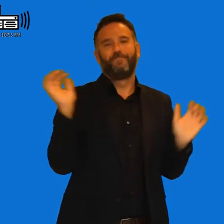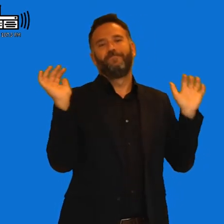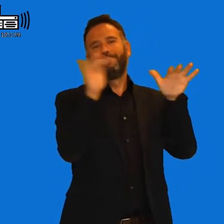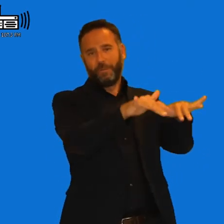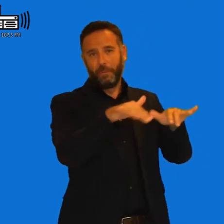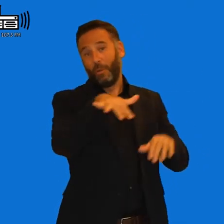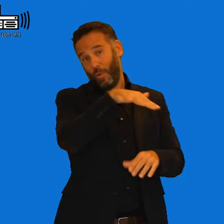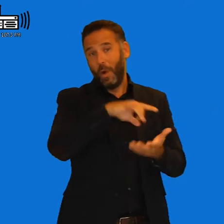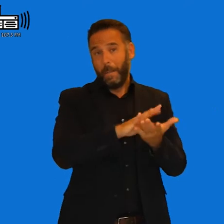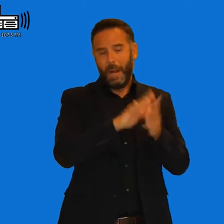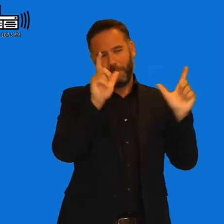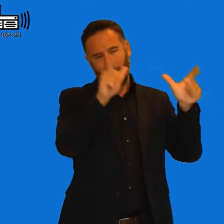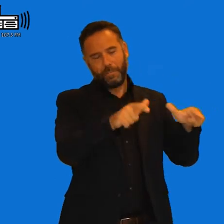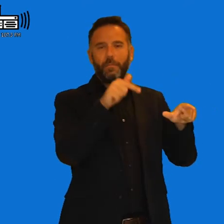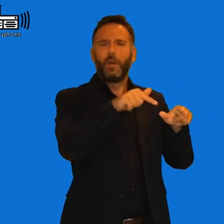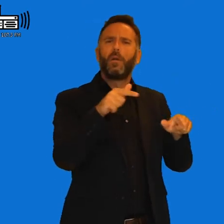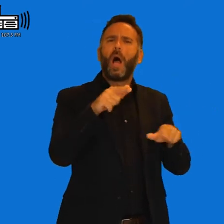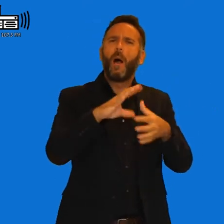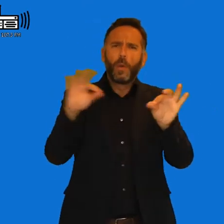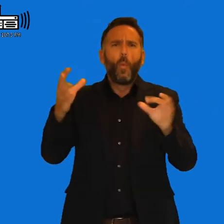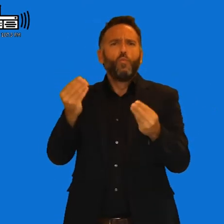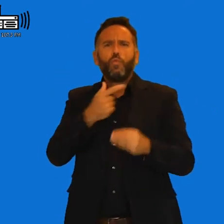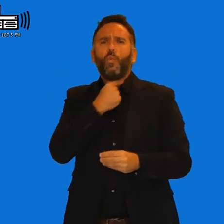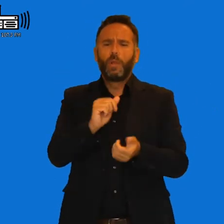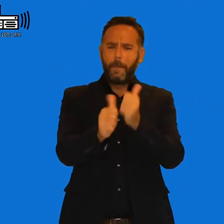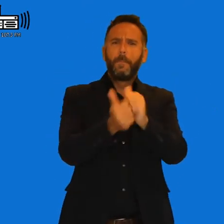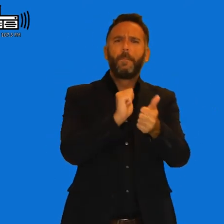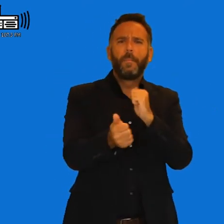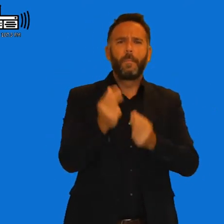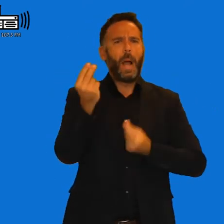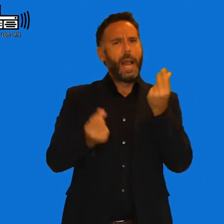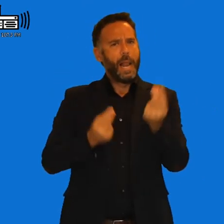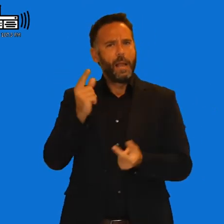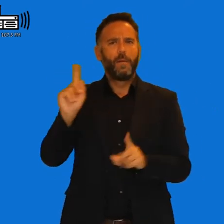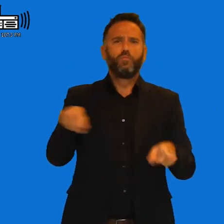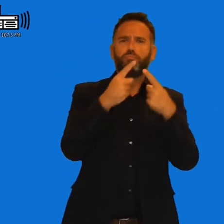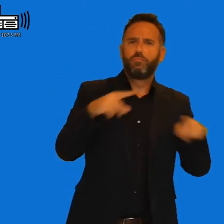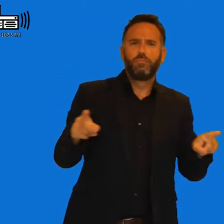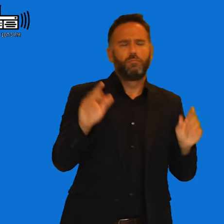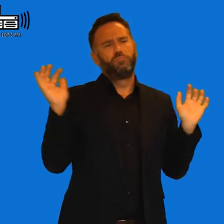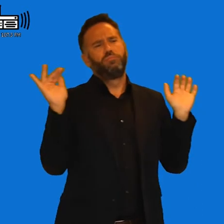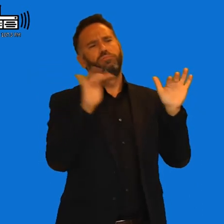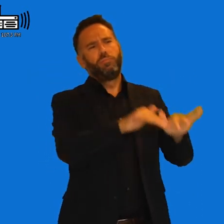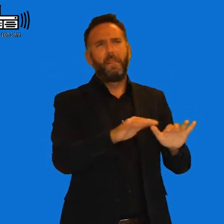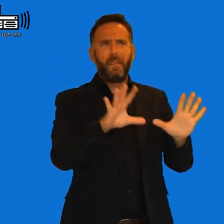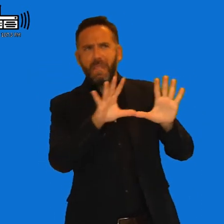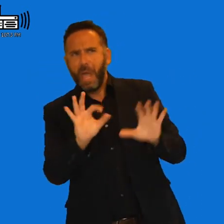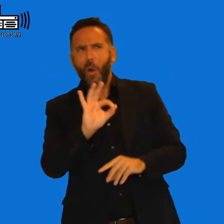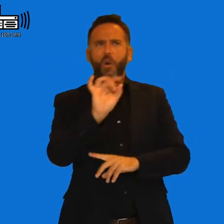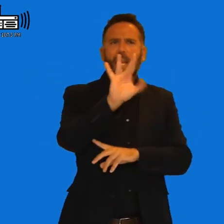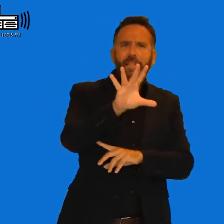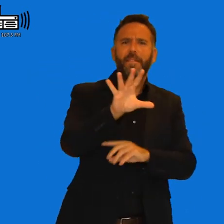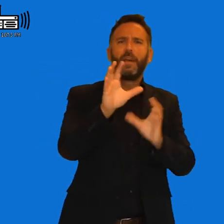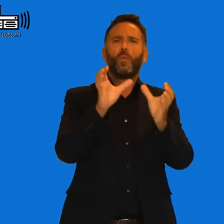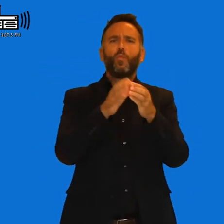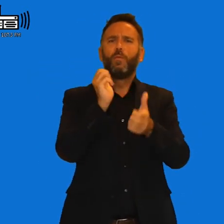a todos aquellos que les gusta el tema este de los verdiales y hacen, pues no sé, diez, doce, quince pandas de verdiales y estamos todo